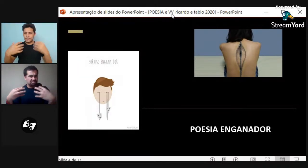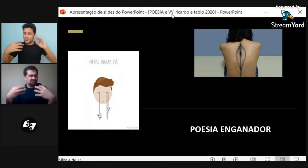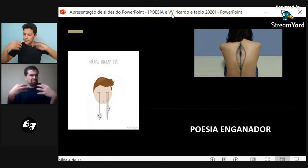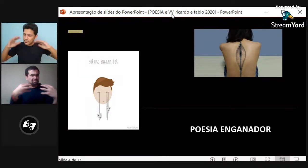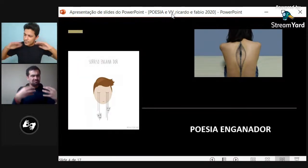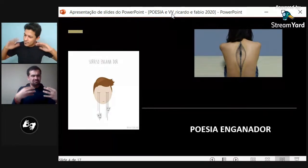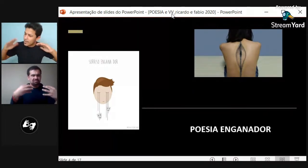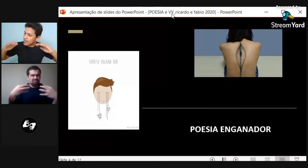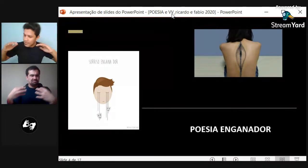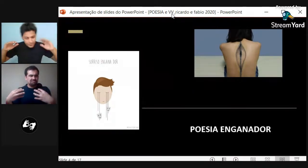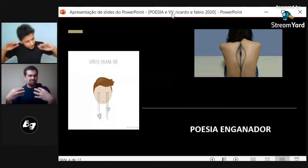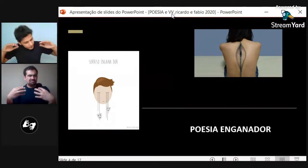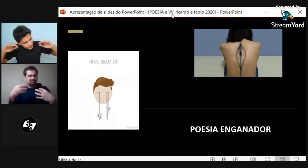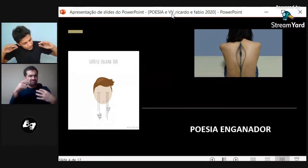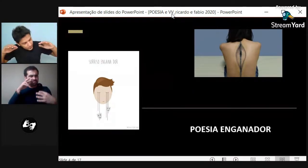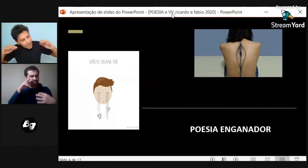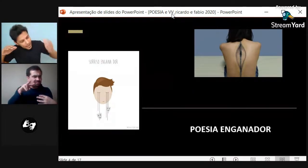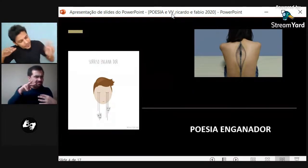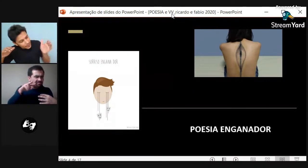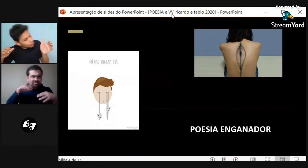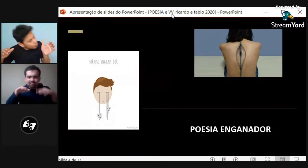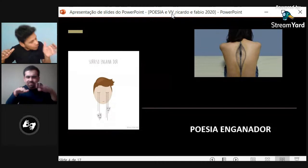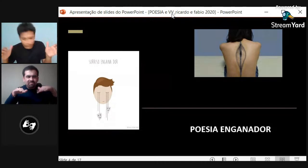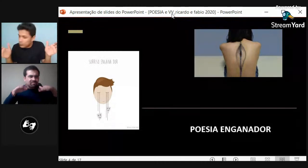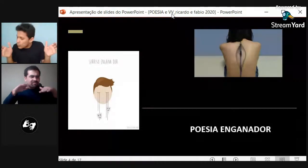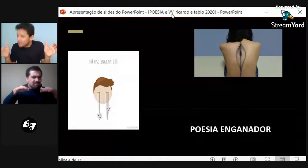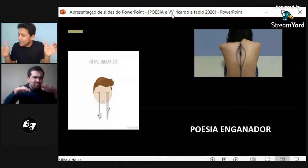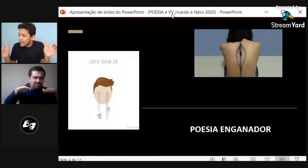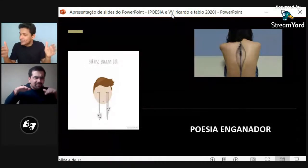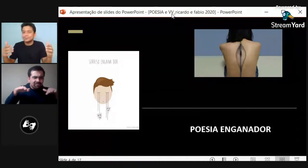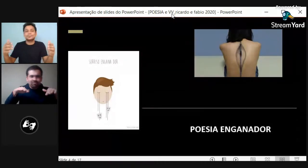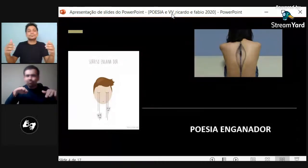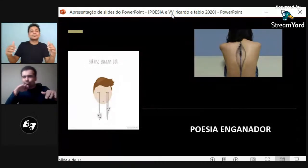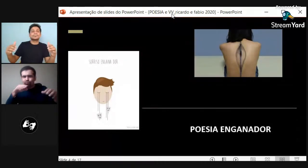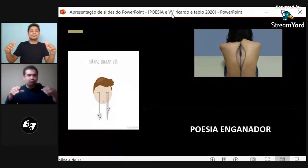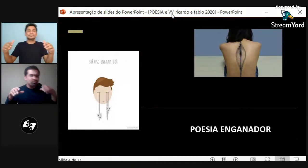Sí, ¿no? ¿Qué es una mujer? Y a ver, cambio y hago este movimiento.